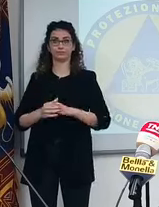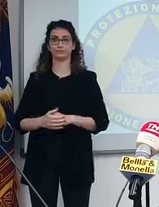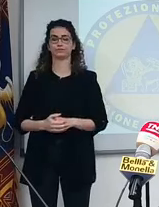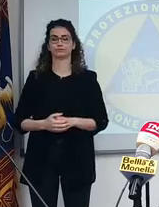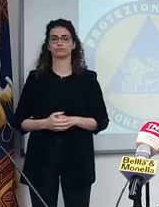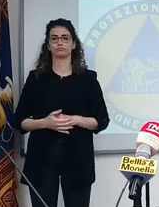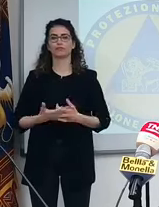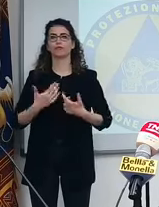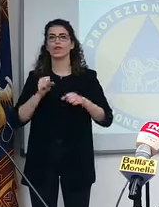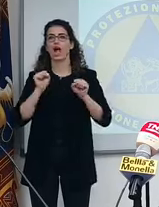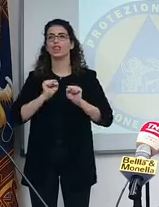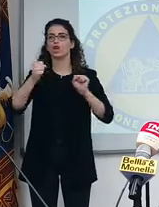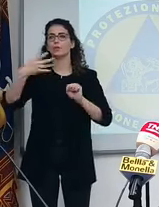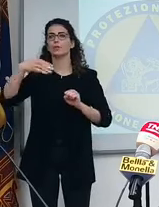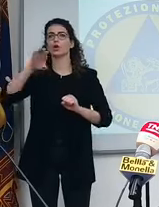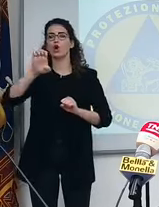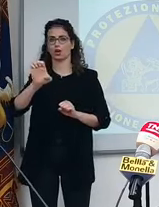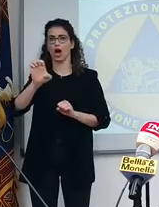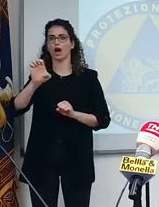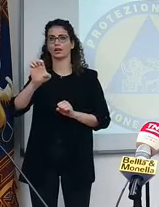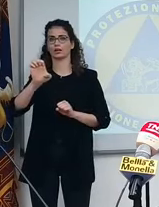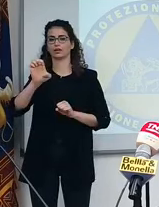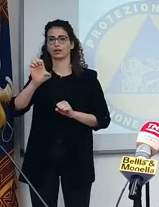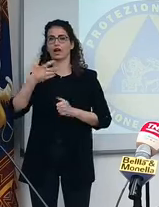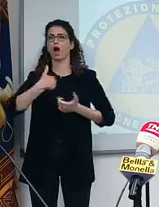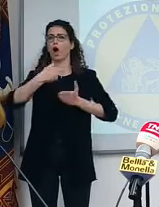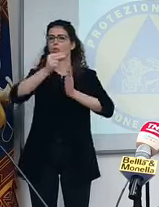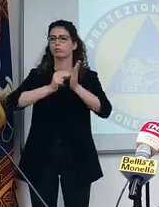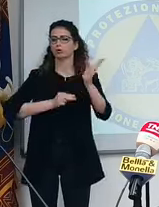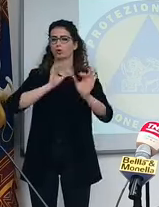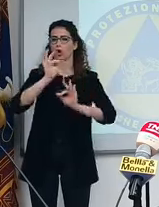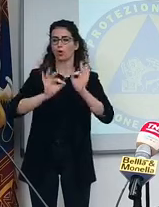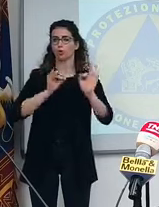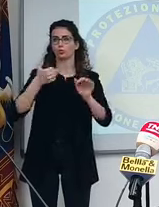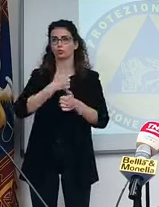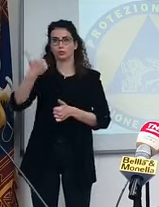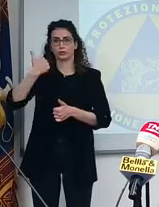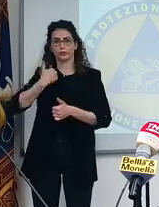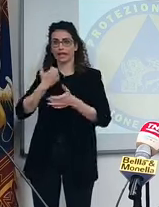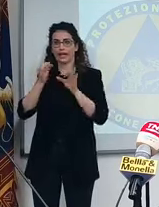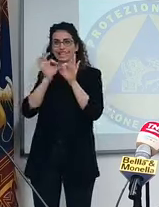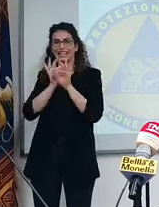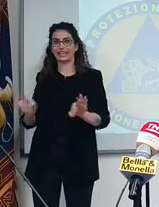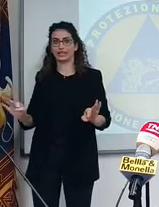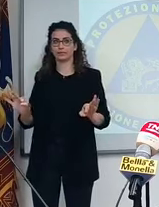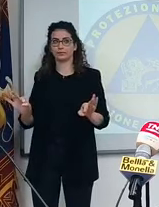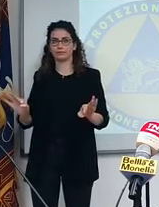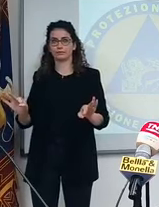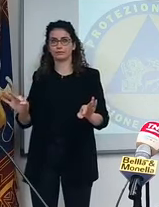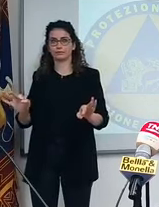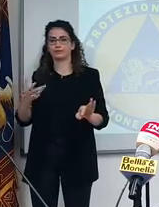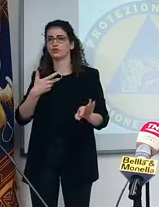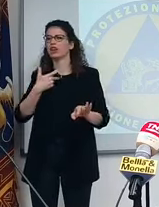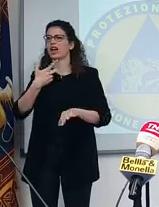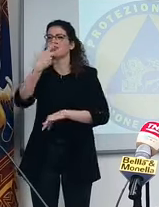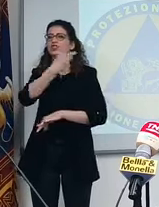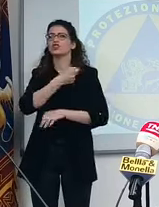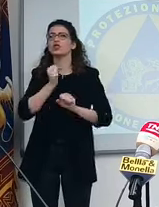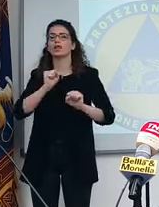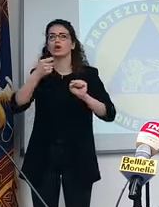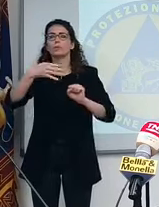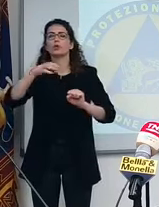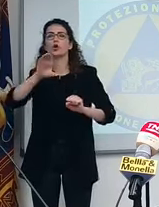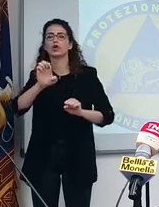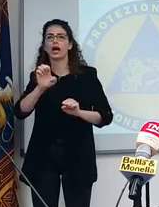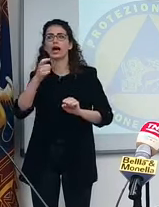Gli anticorpi monoclonali e tutti i protocolli di cura che allora non c'erano. C'è parlare di vaccino con anticorpi monoclonali a maggio,